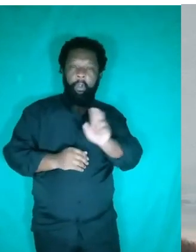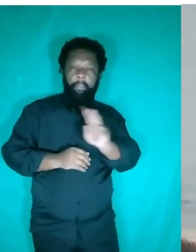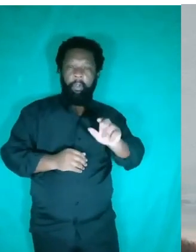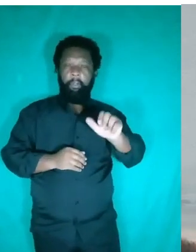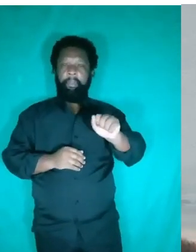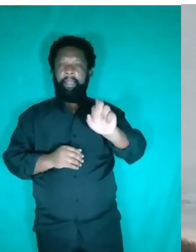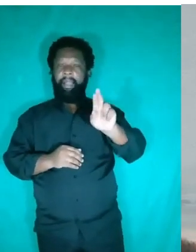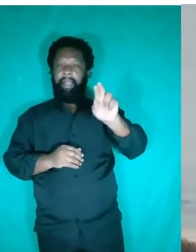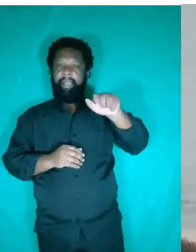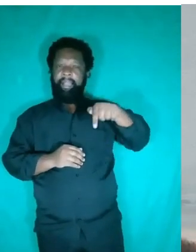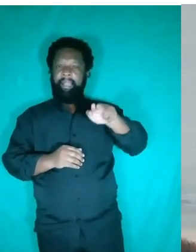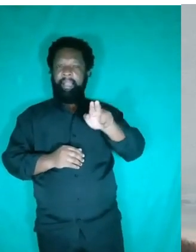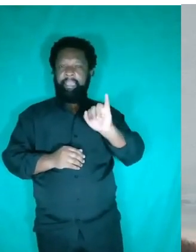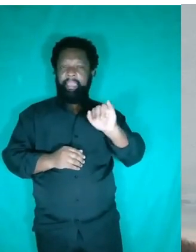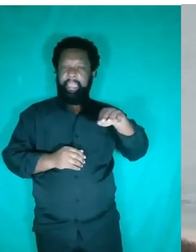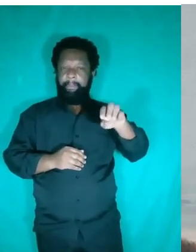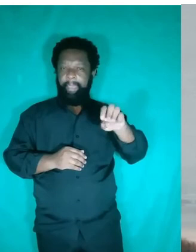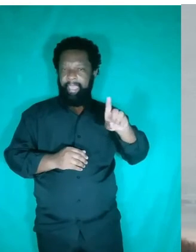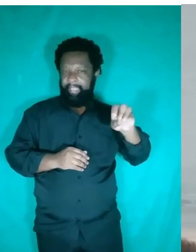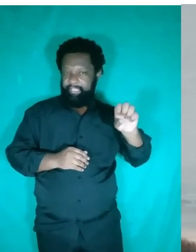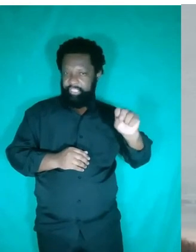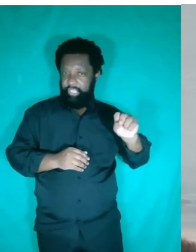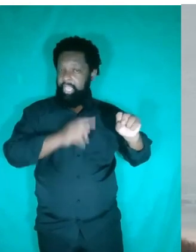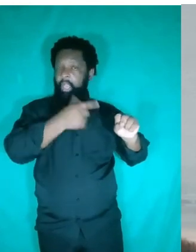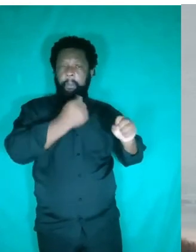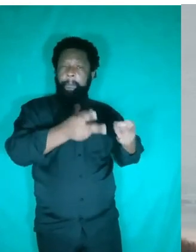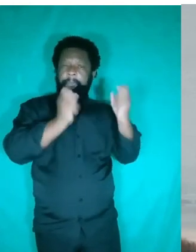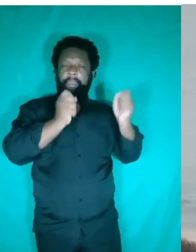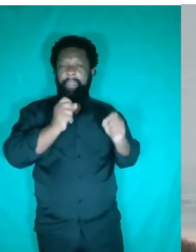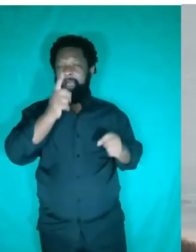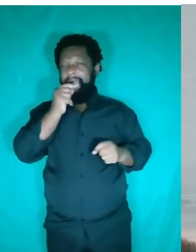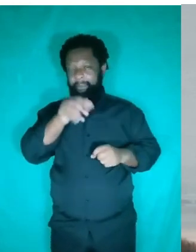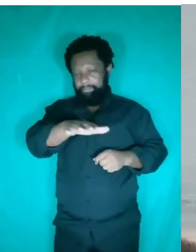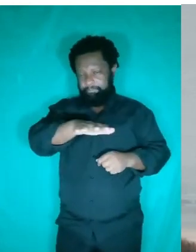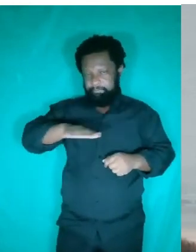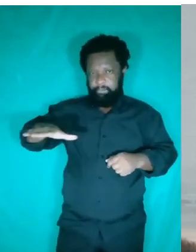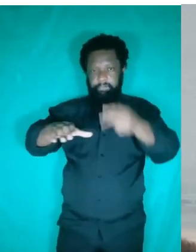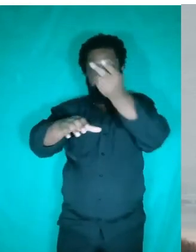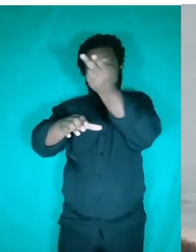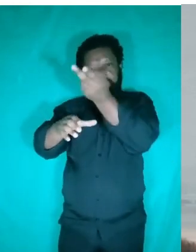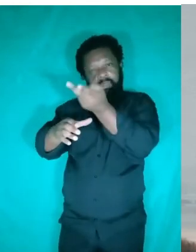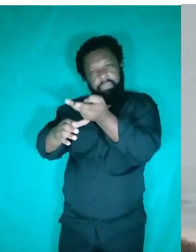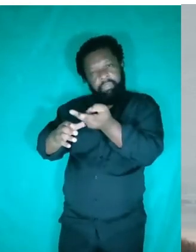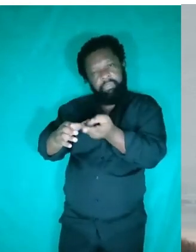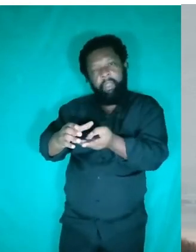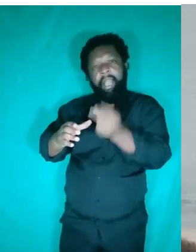são mergulhados em água, surge uma força vertical, de baixo para cima, que tende a equilibrar com o peso